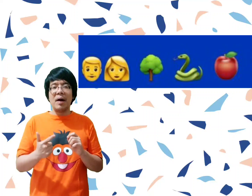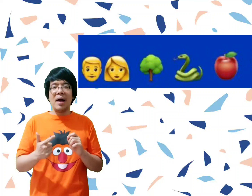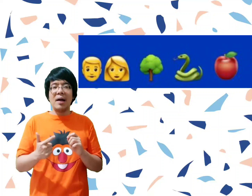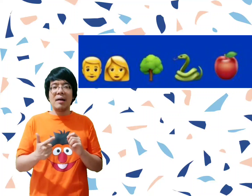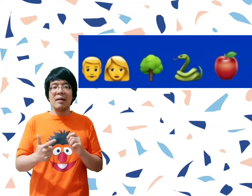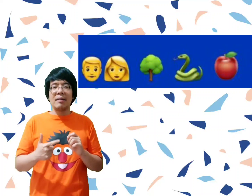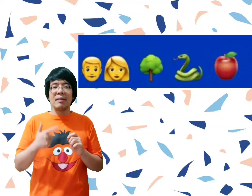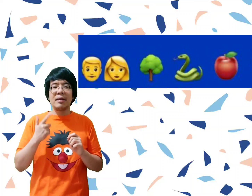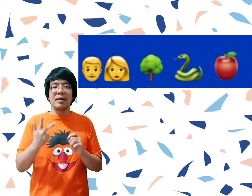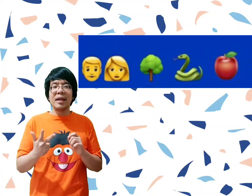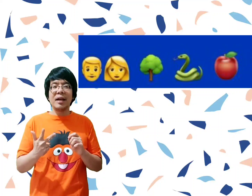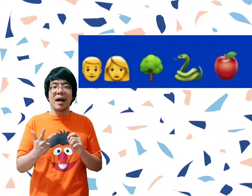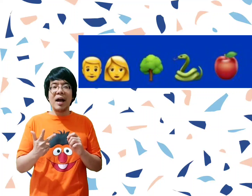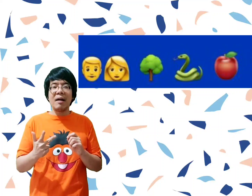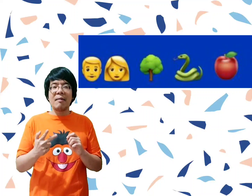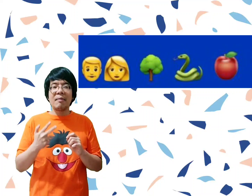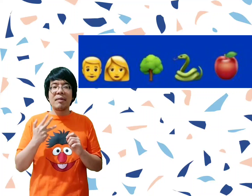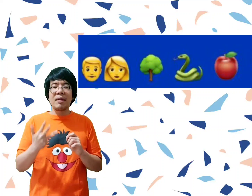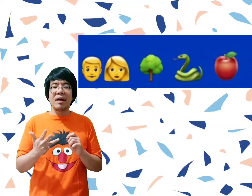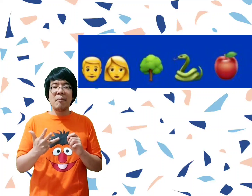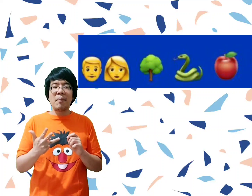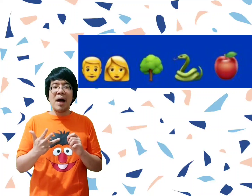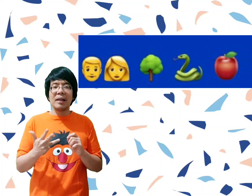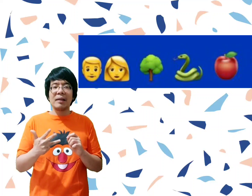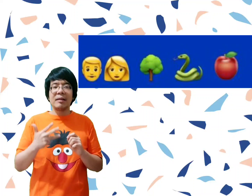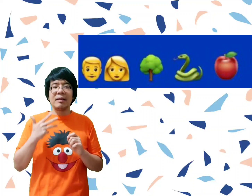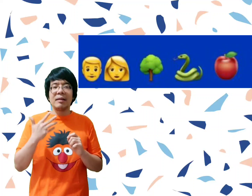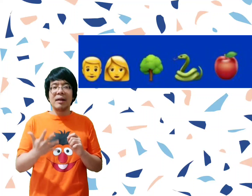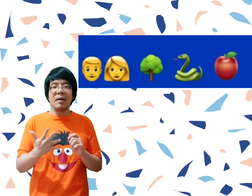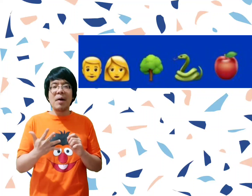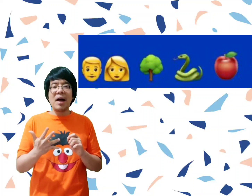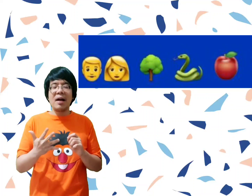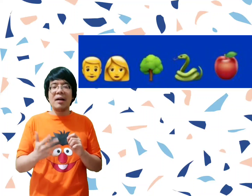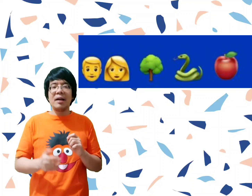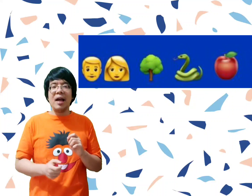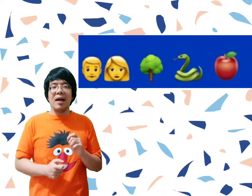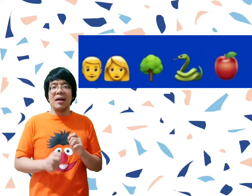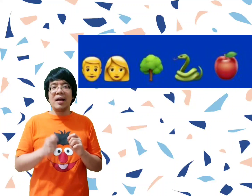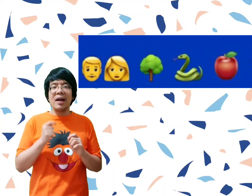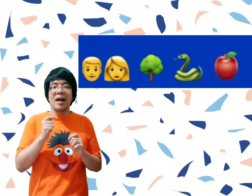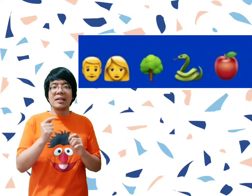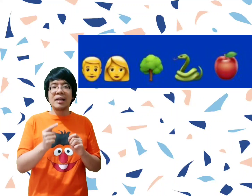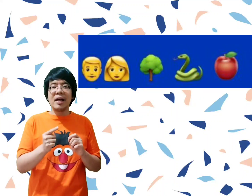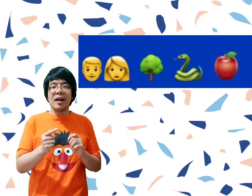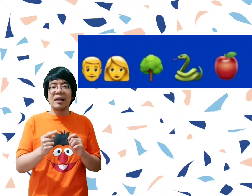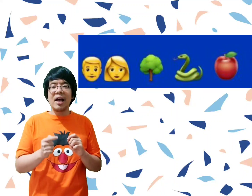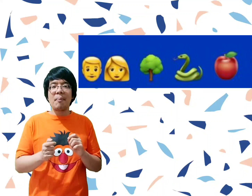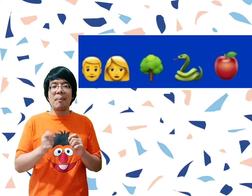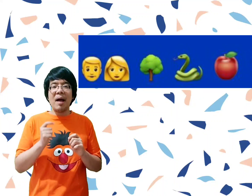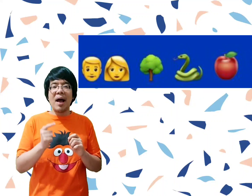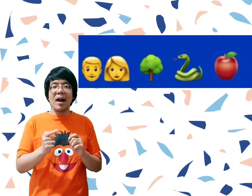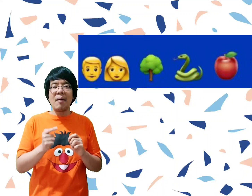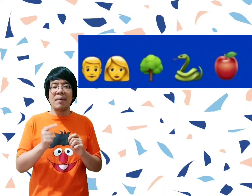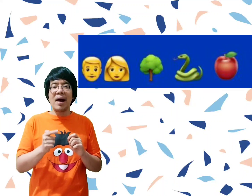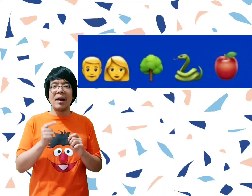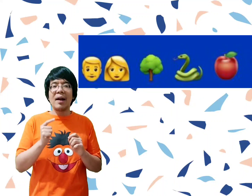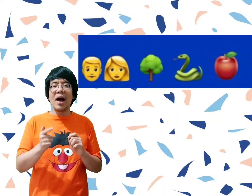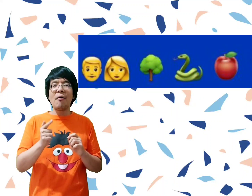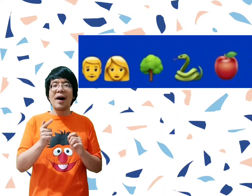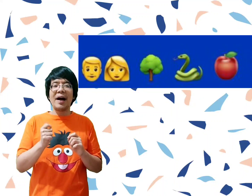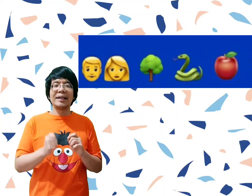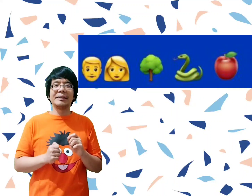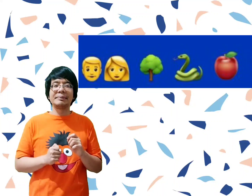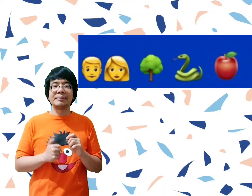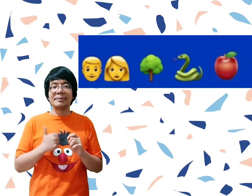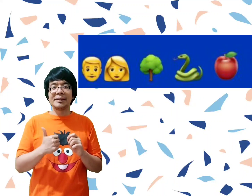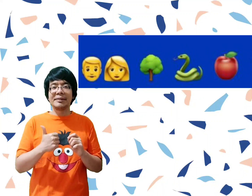dua, tiga, empat, lima. Iya, ini adalah cerita Alkitab Adam dan